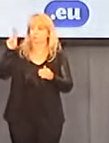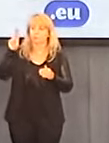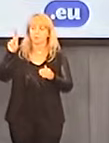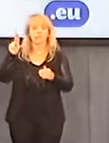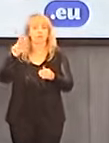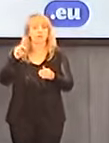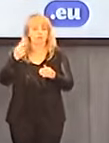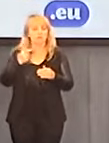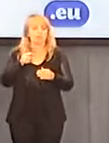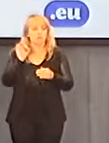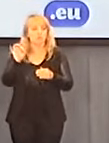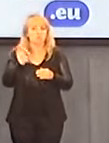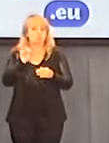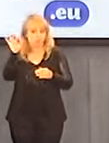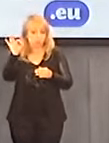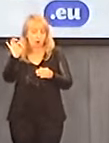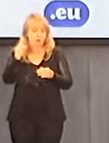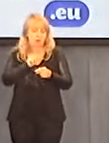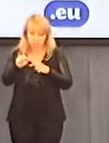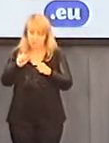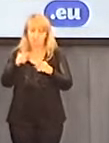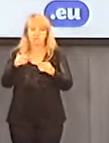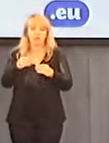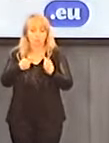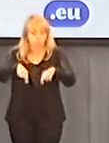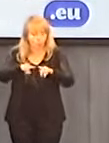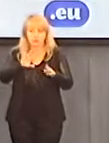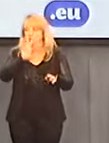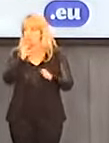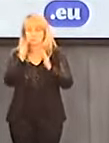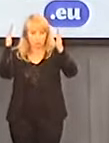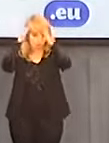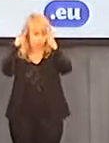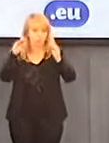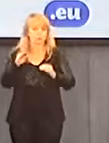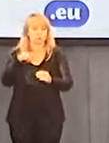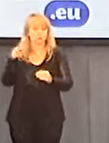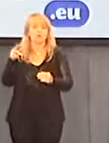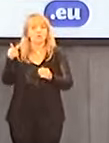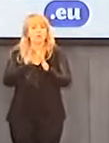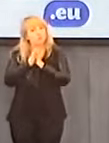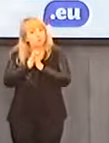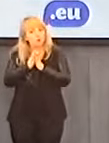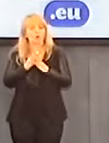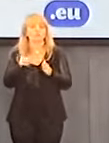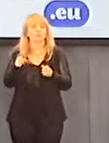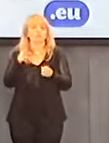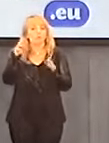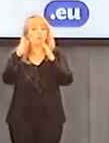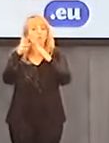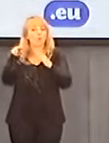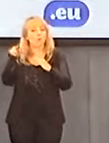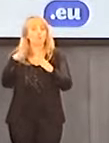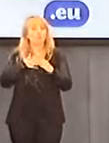biskupom i to, że oczywiście Kościół jako instytucja autonomiczna może wydawać także różnego rodzaju